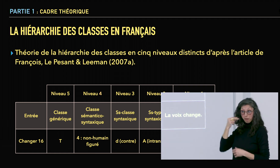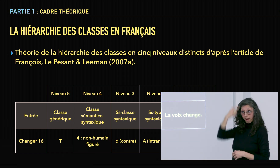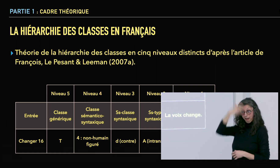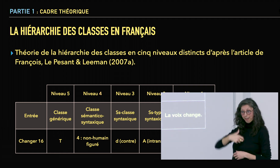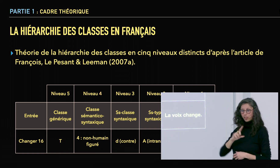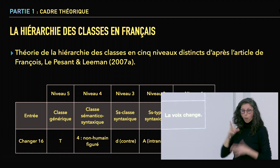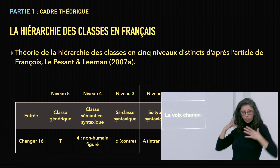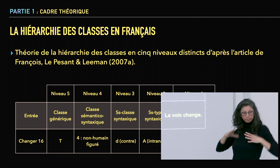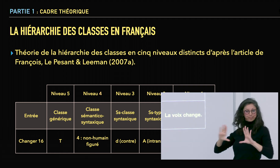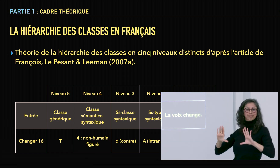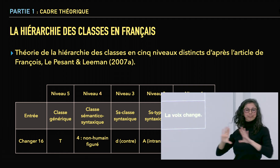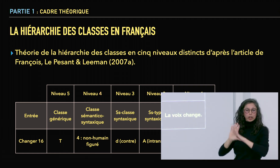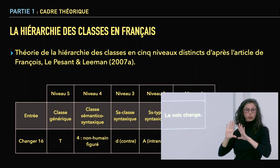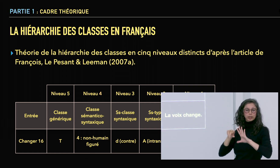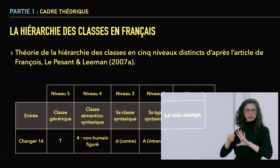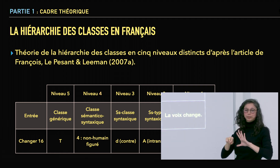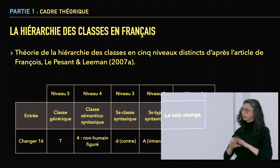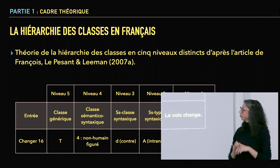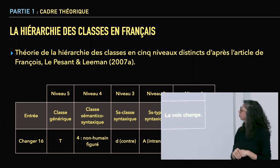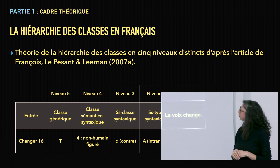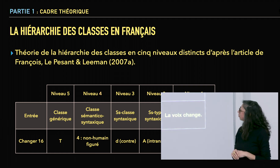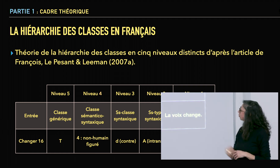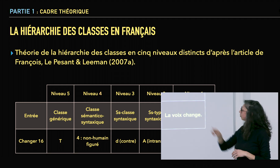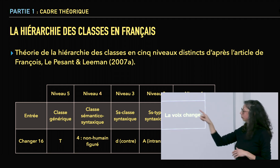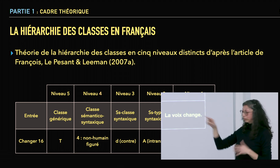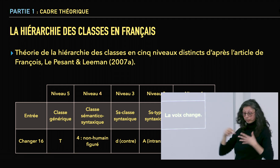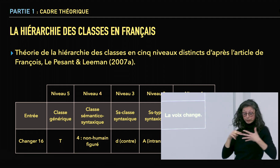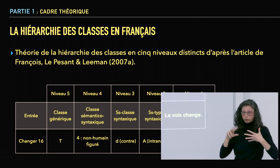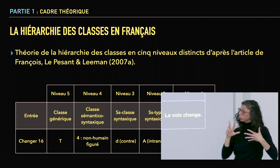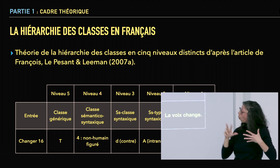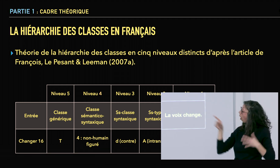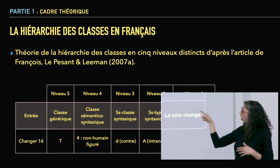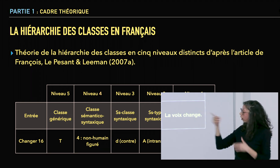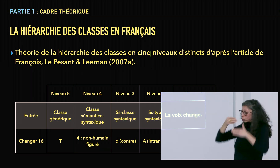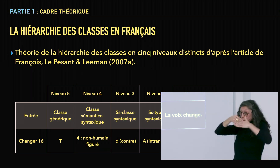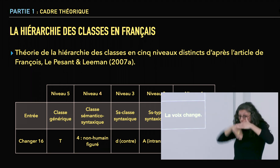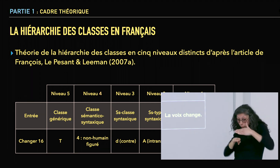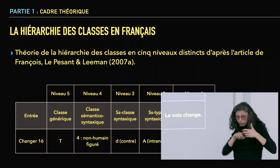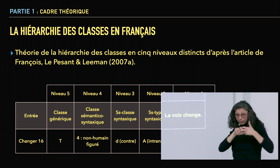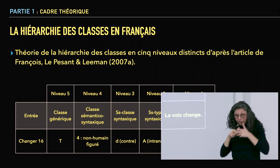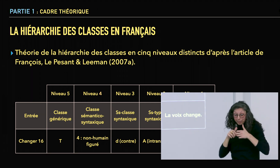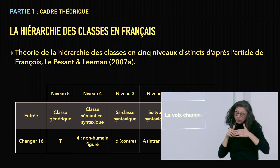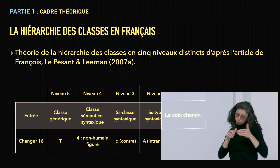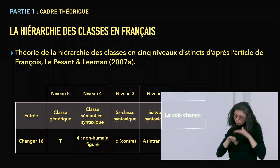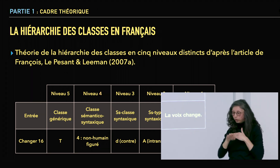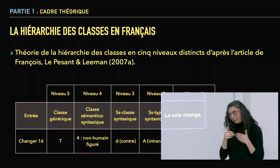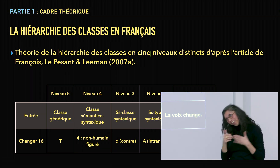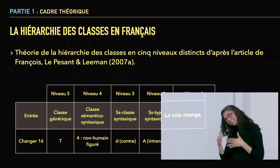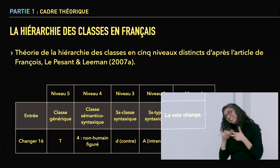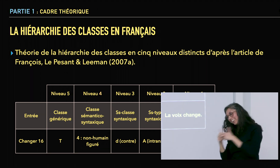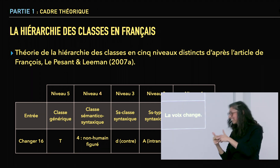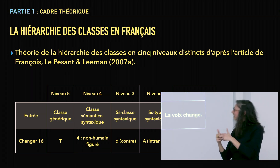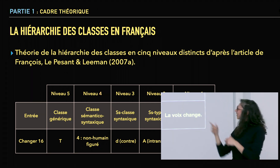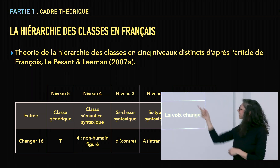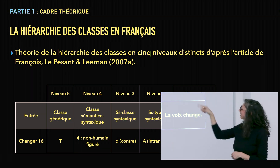-syntaxique. Donc c'est un non-humain figuré. Au niveau 3, on est dans une